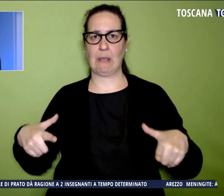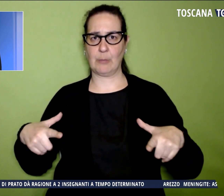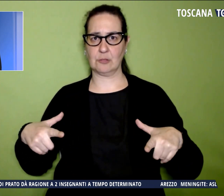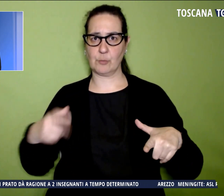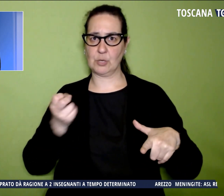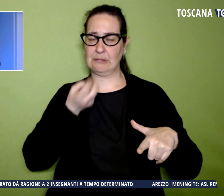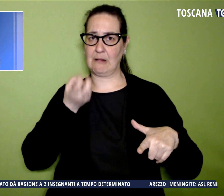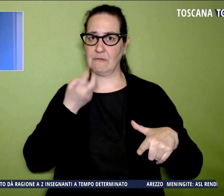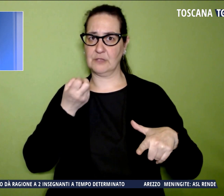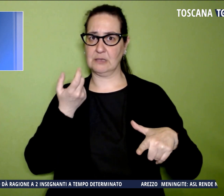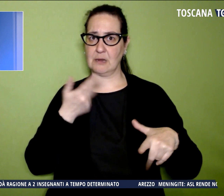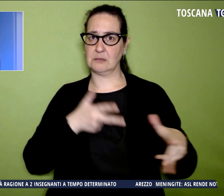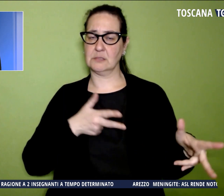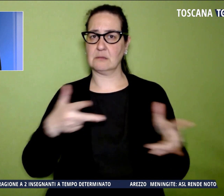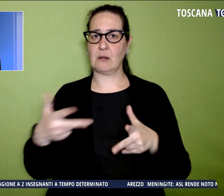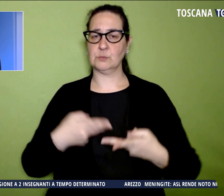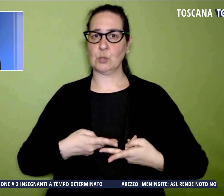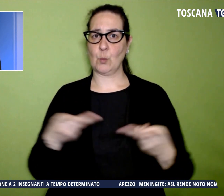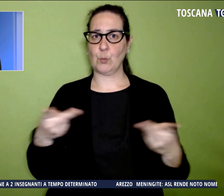trasporto pubblico locale.